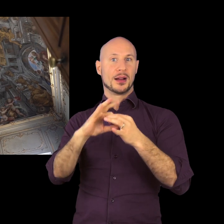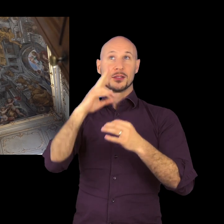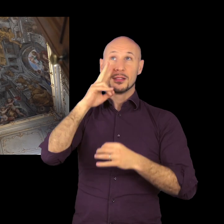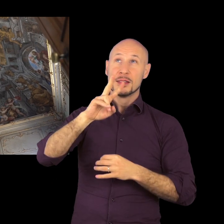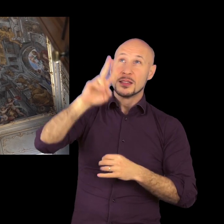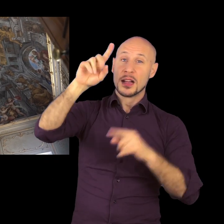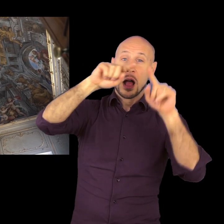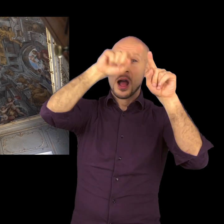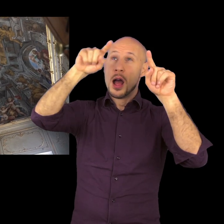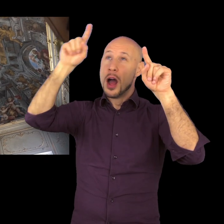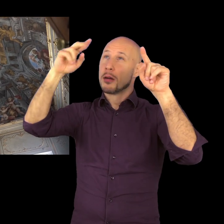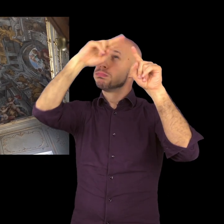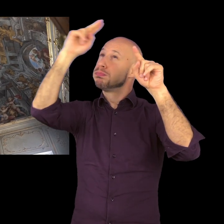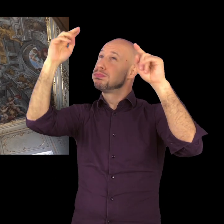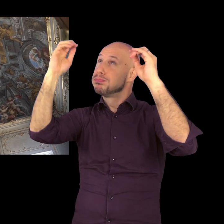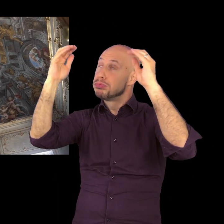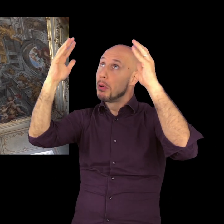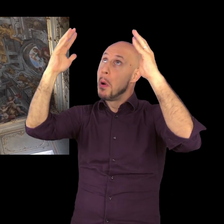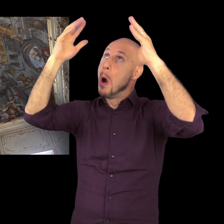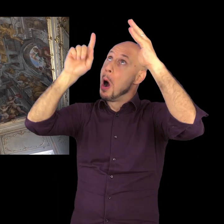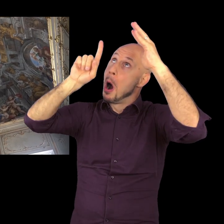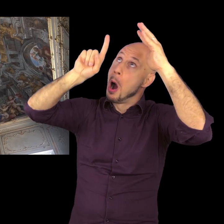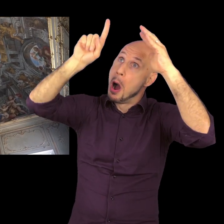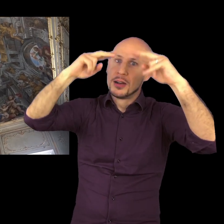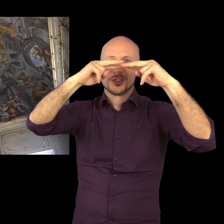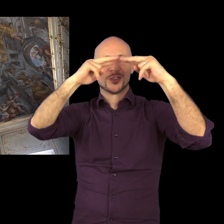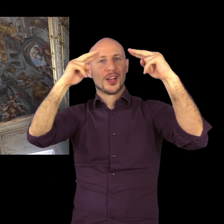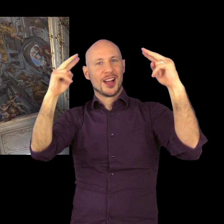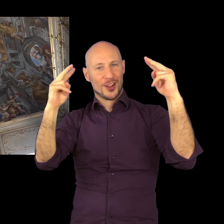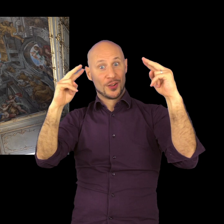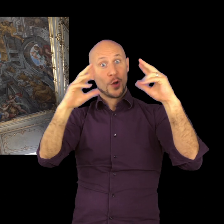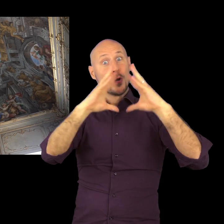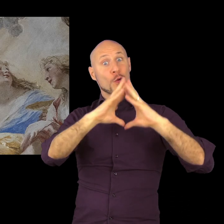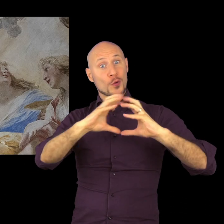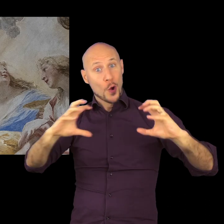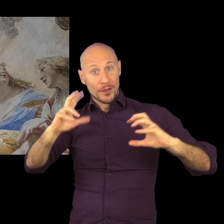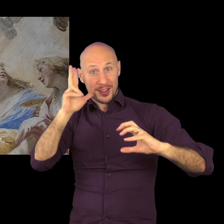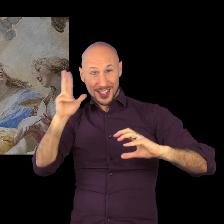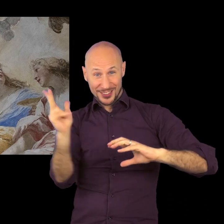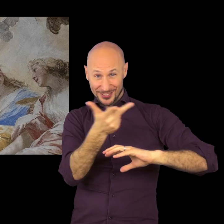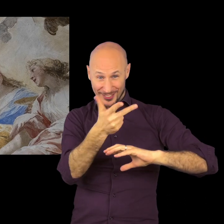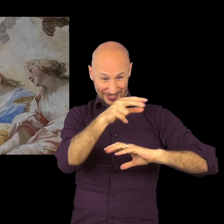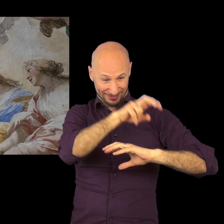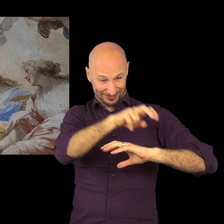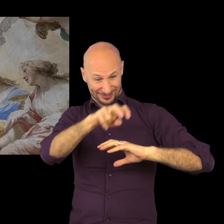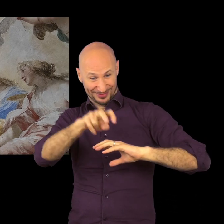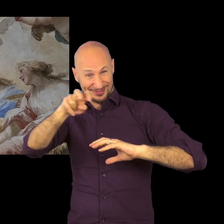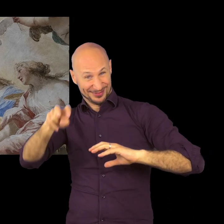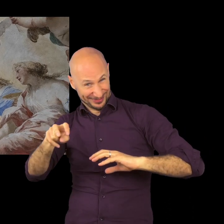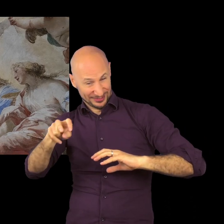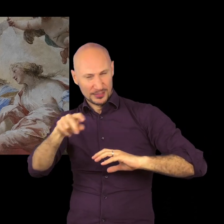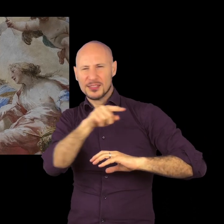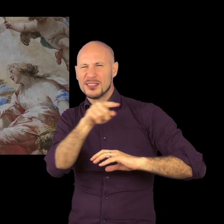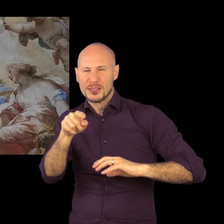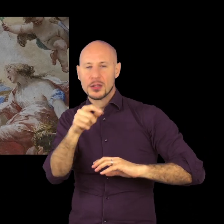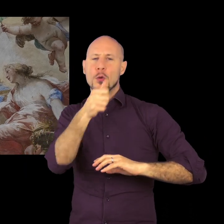in cui nello sfondato architettonico aperto appunto su uno spazio di cielo si trovano tre allegorie, la pace,